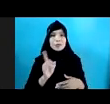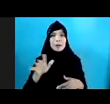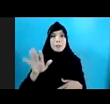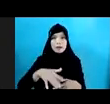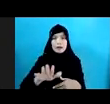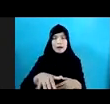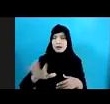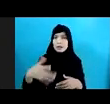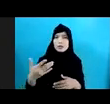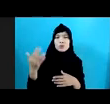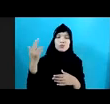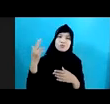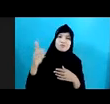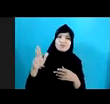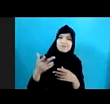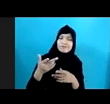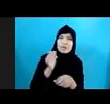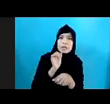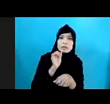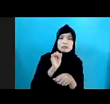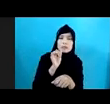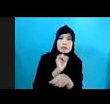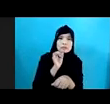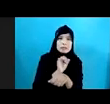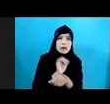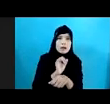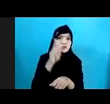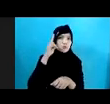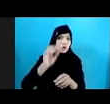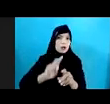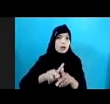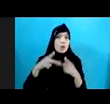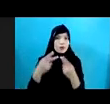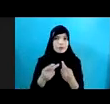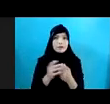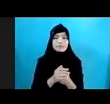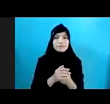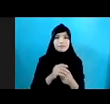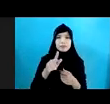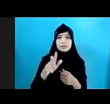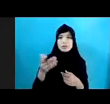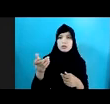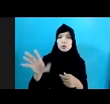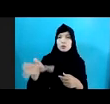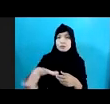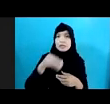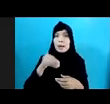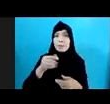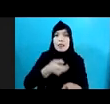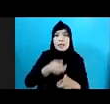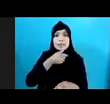Mereka Direkrut Dari Desa-desa Yang Sangat Jauh Kami Sudah Berkunjung Ke Desa-desa Itu Dan Sepertinya